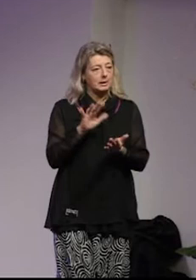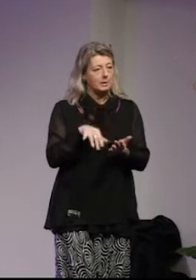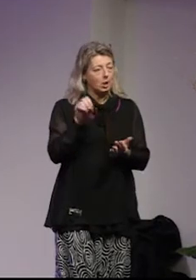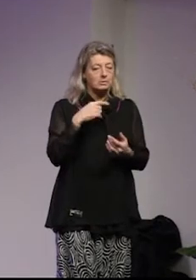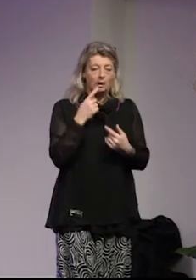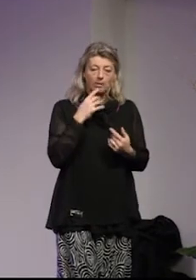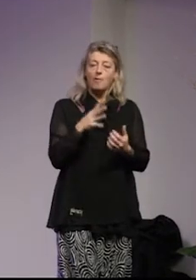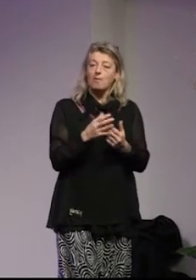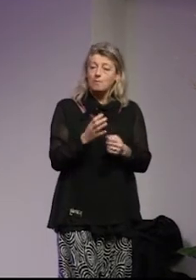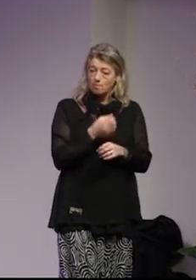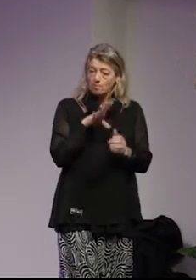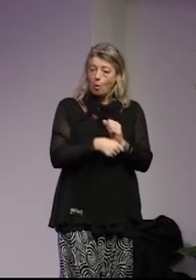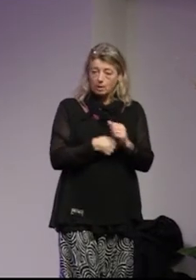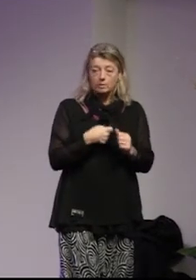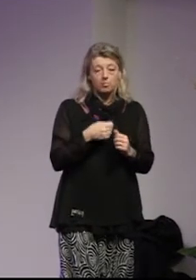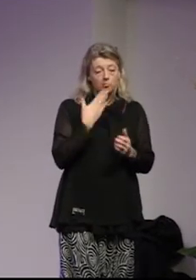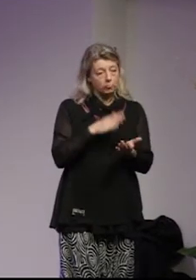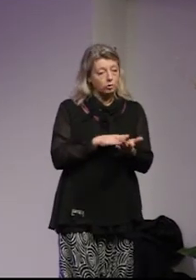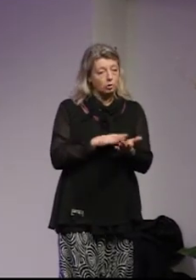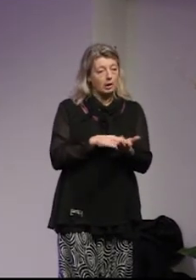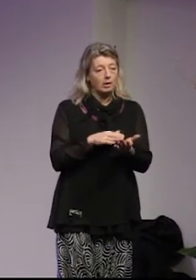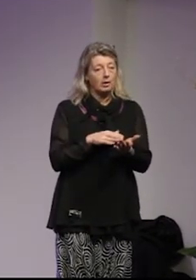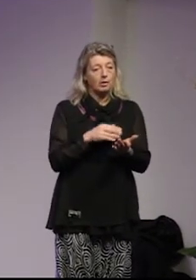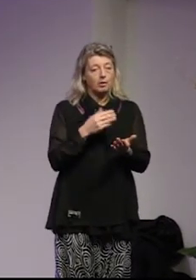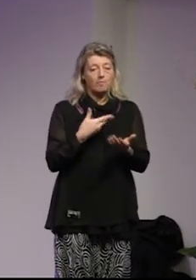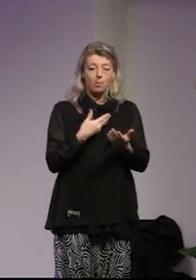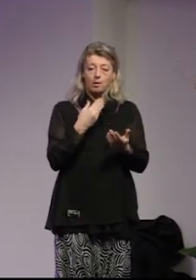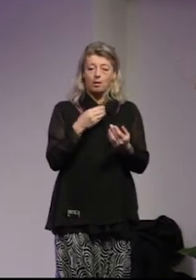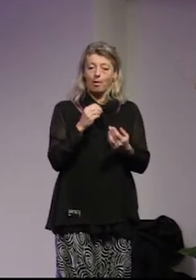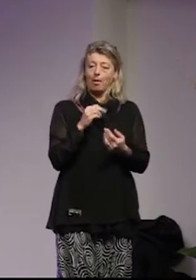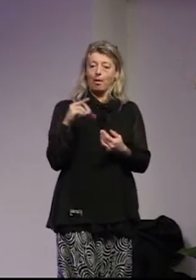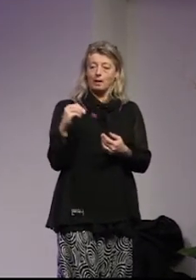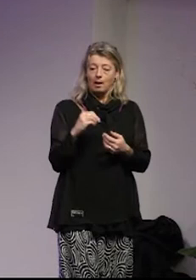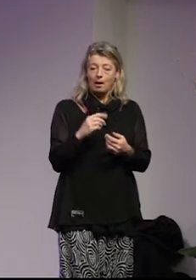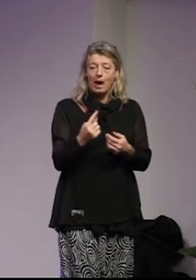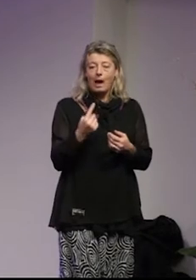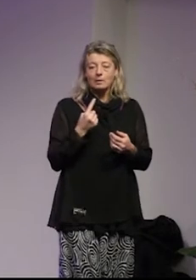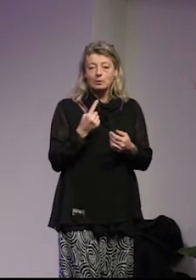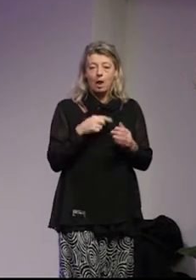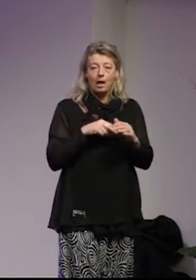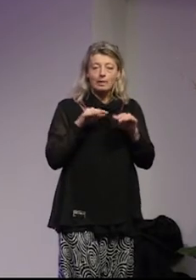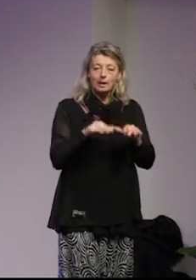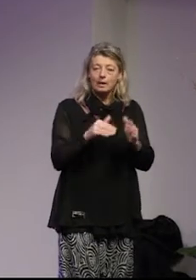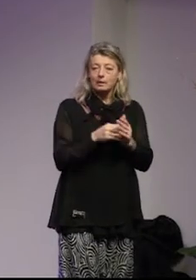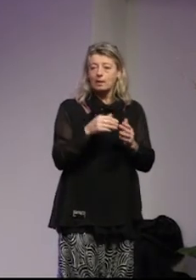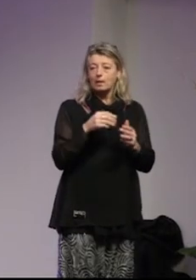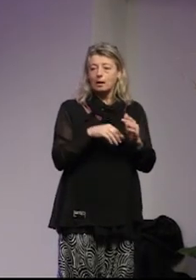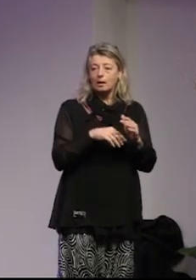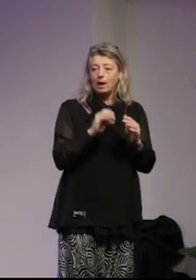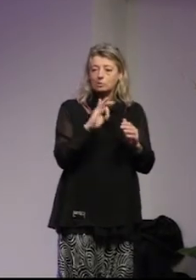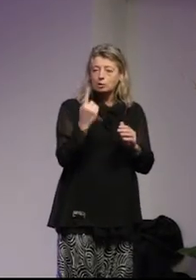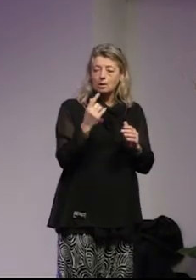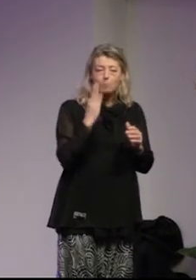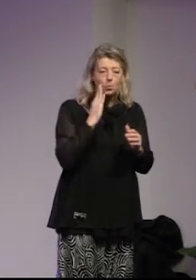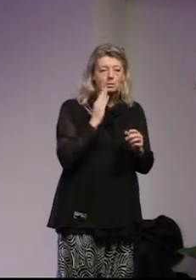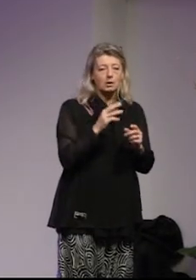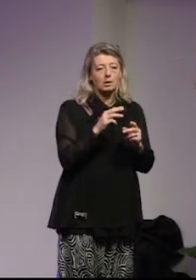säger att våld lönar sig tillskriver sig själva äran antalet attacker mot asylboenden HVB-hem moskéer